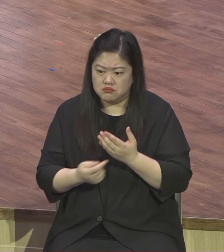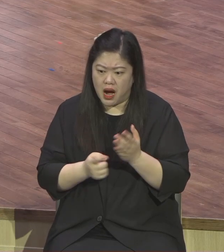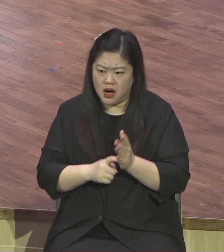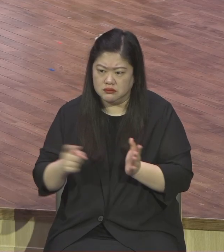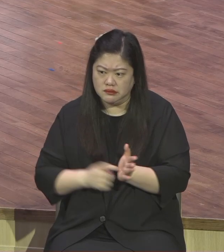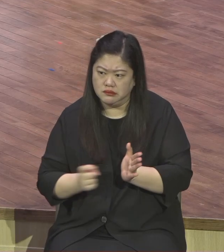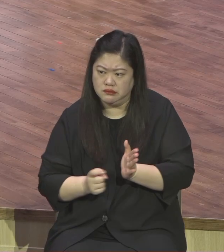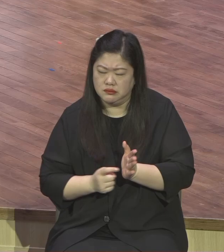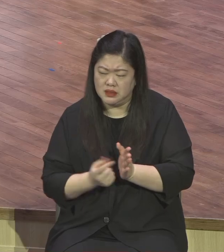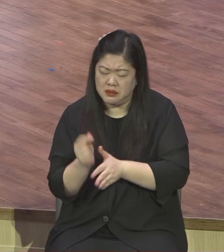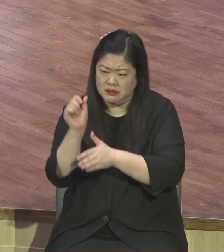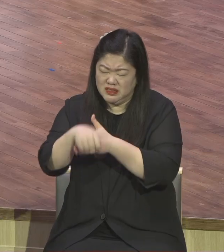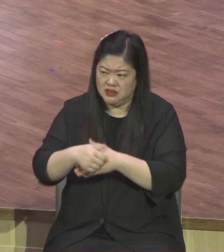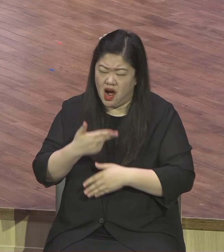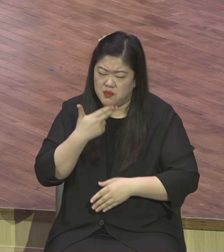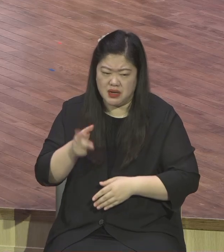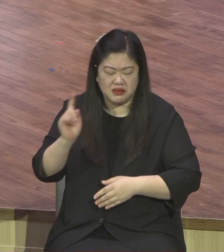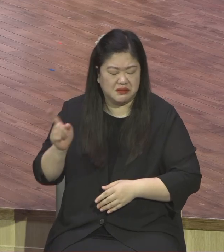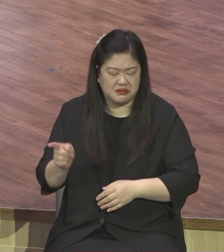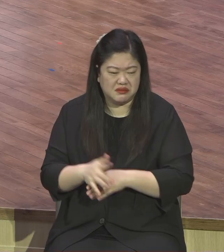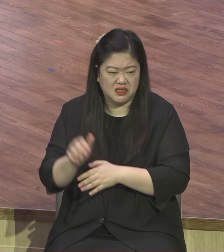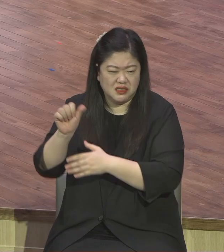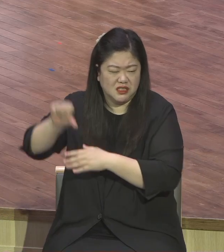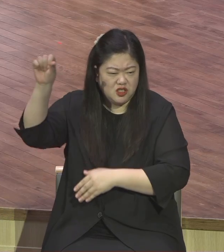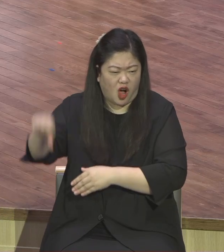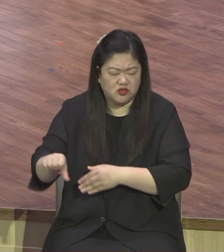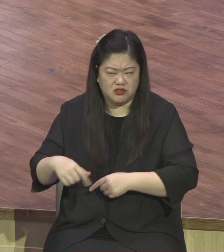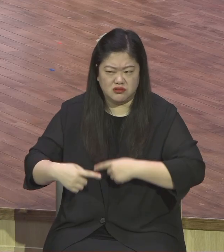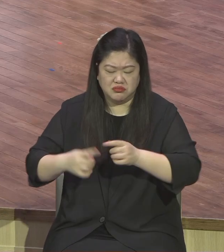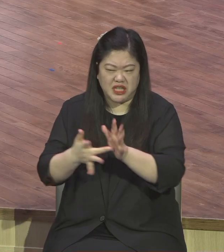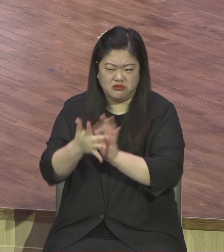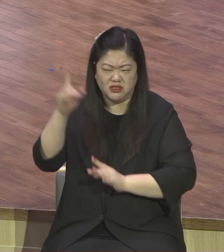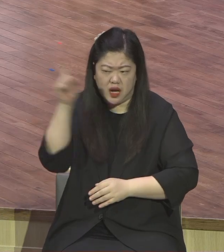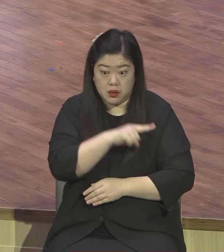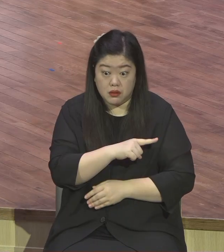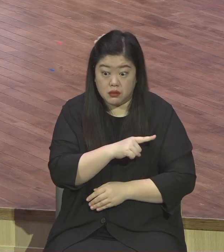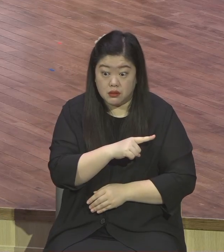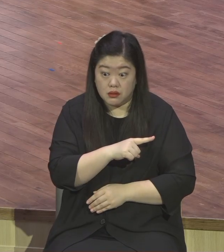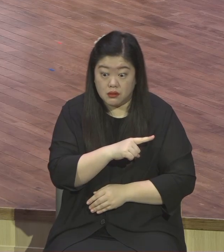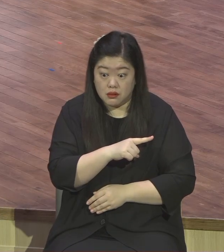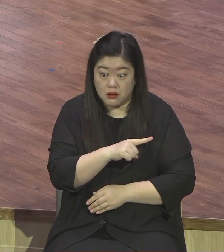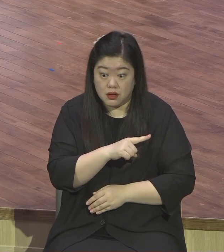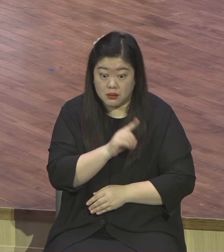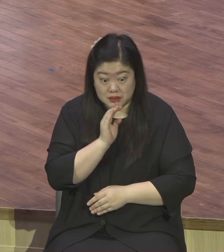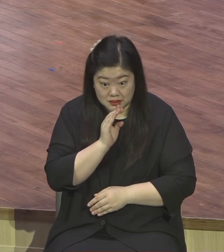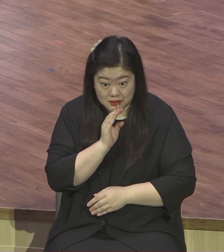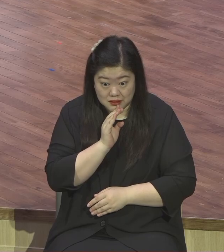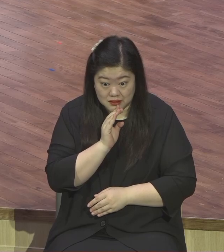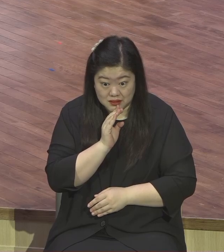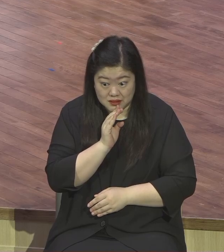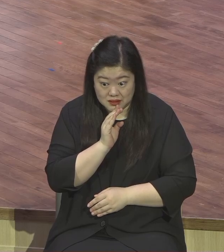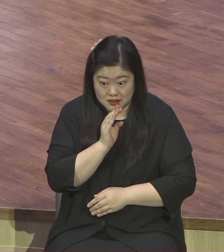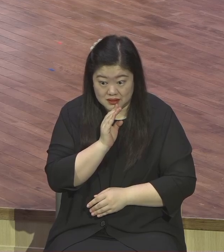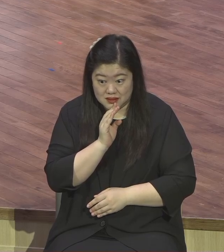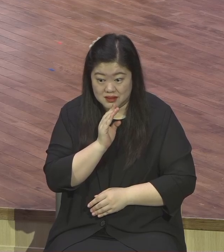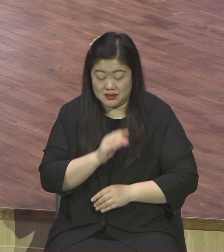저주를 죽여버리느냐 반문할 수 있어요. 그래서 여기에 대해서 다양한